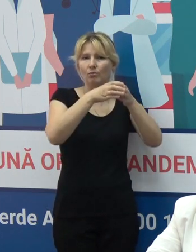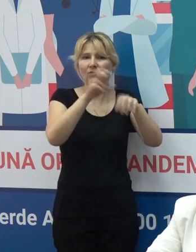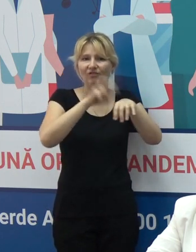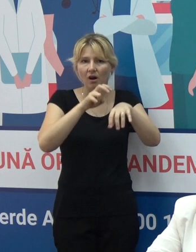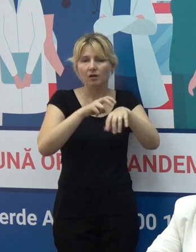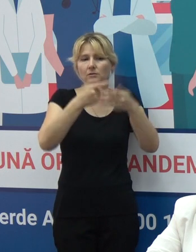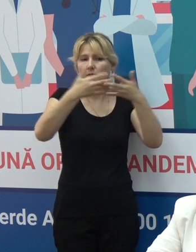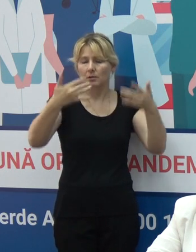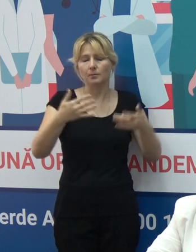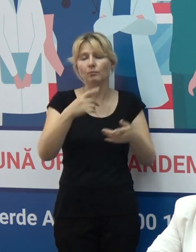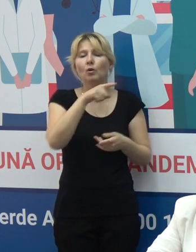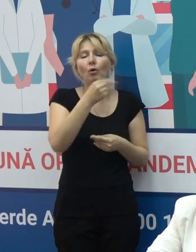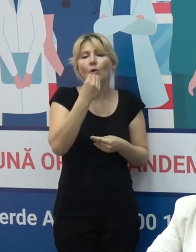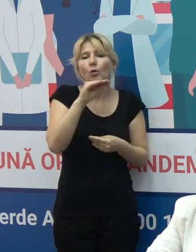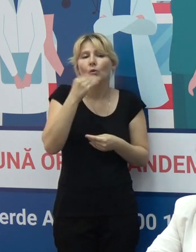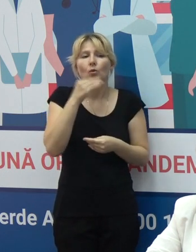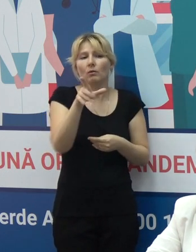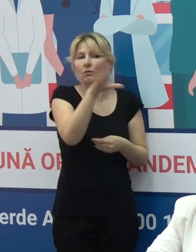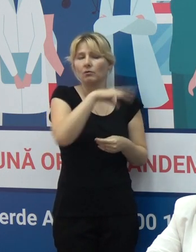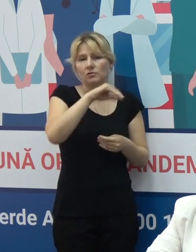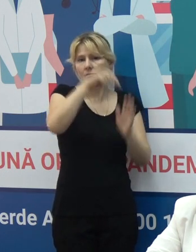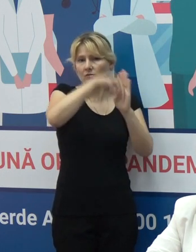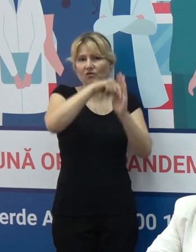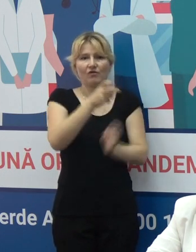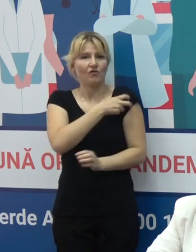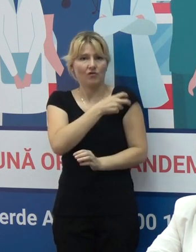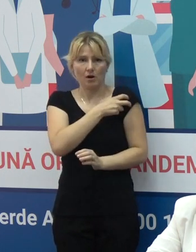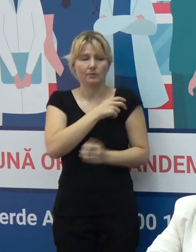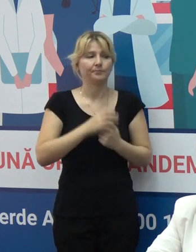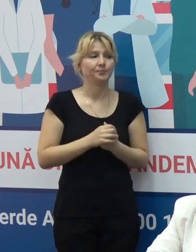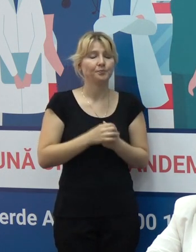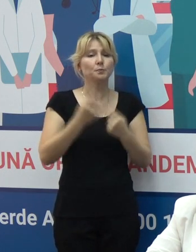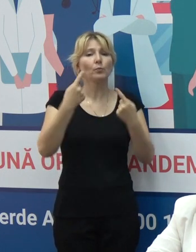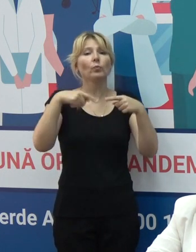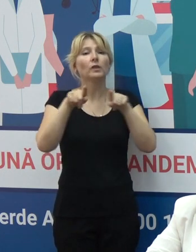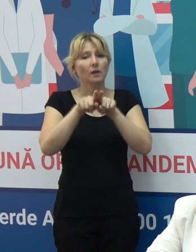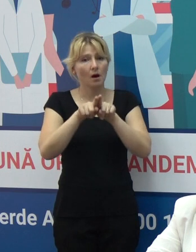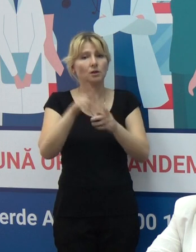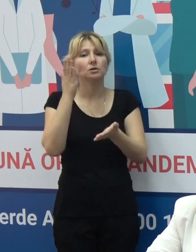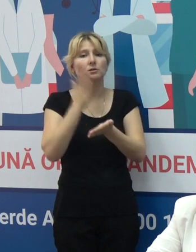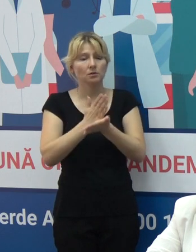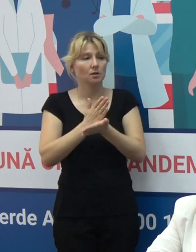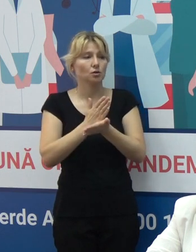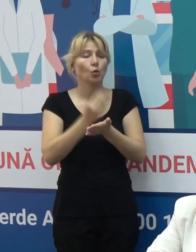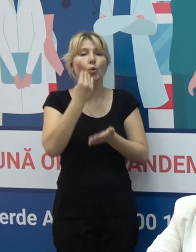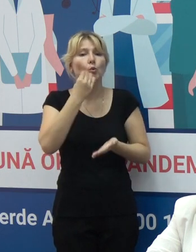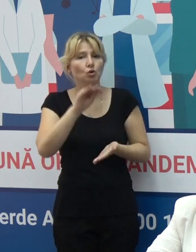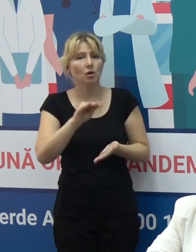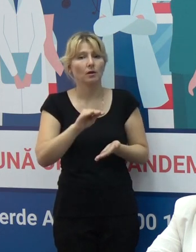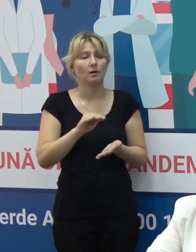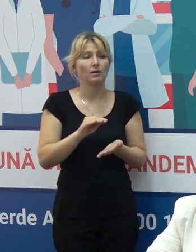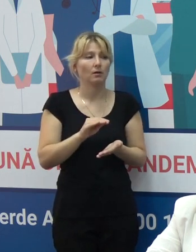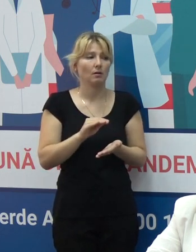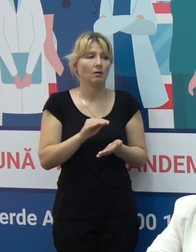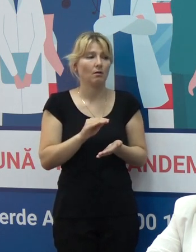cazuri unice în rândul lucrătorilor medicali. La fel, dacă ne punem întrebarea